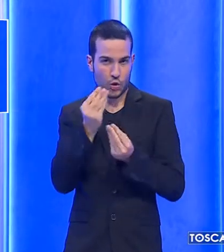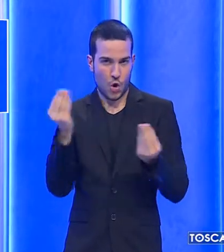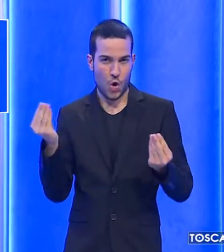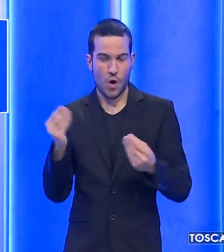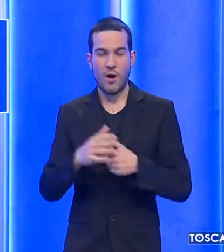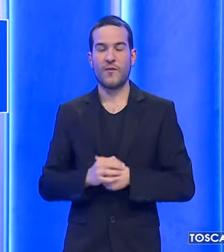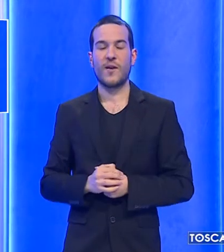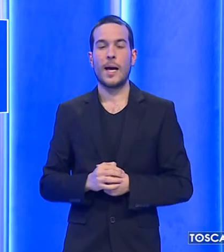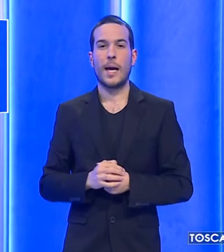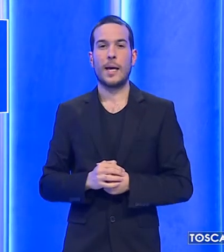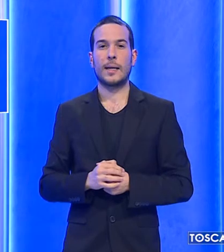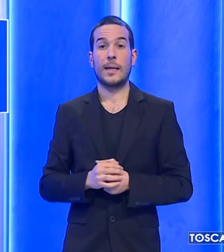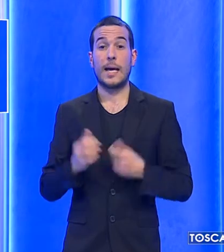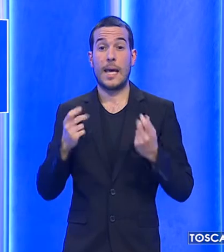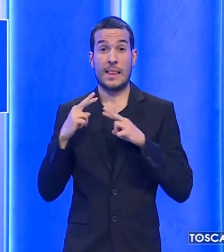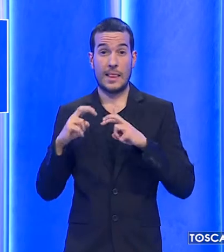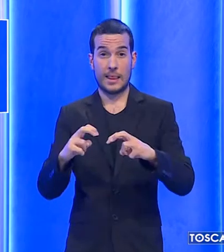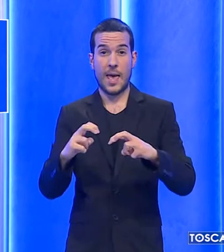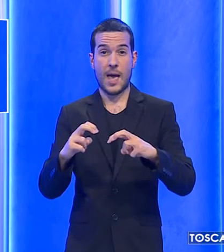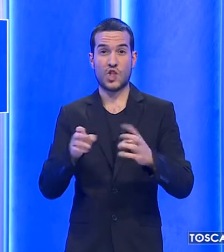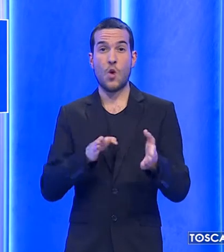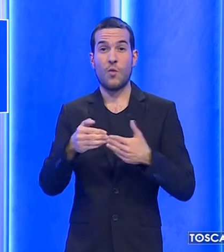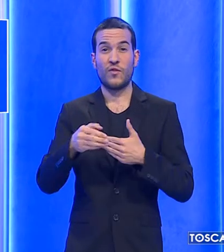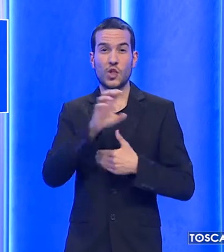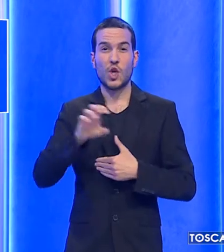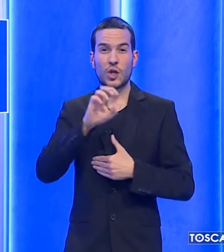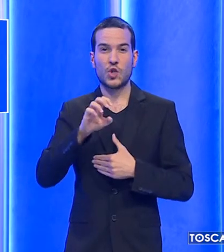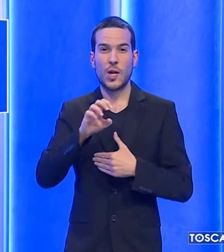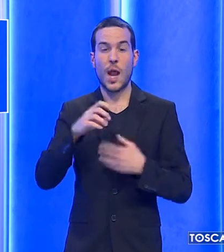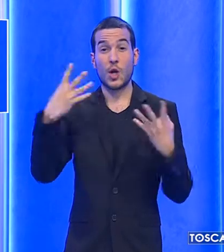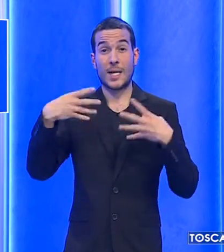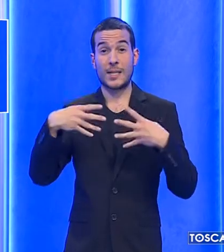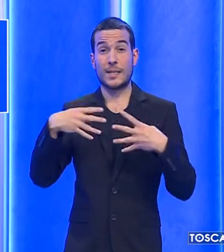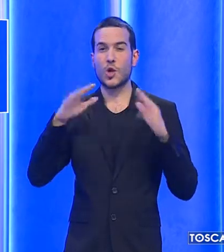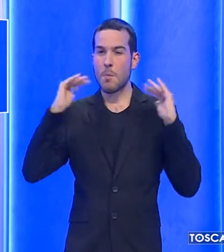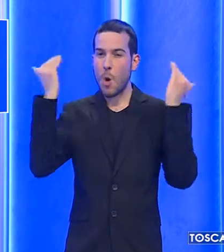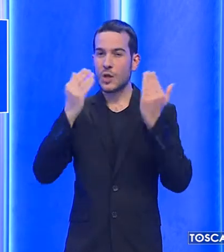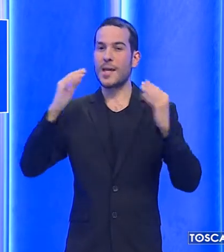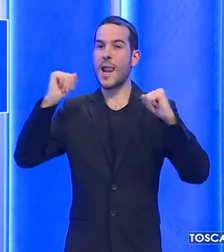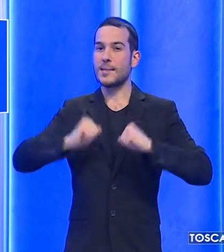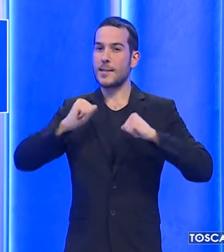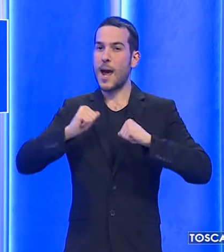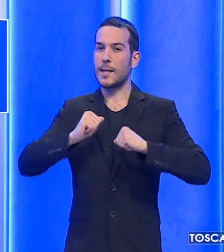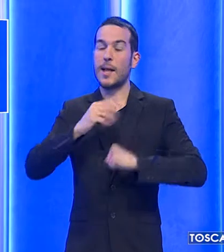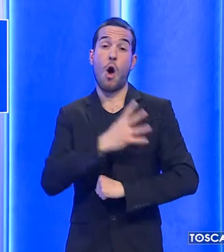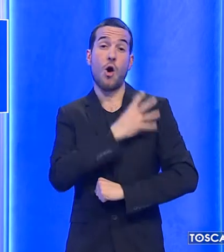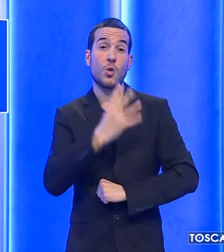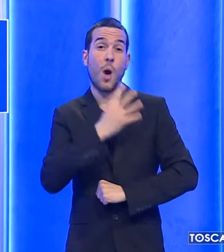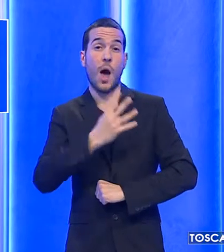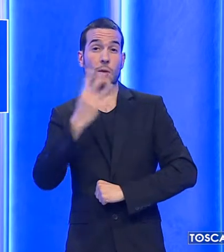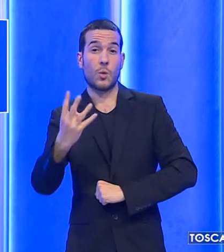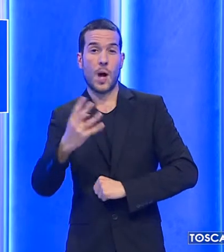'Ufficio regionale per l'Europa dell'Organizzazione Mondiale della Sanità e si svolge ogni quattro anni.